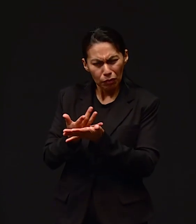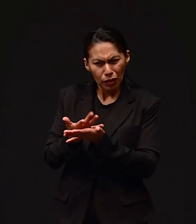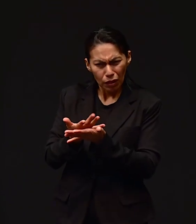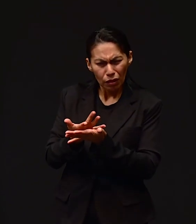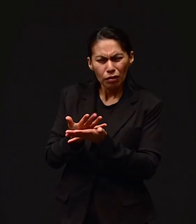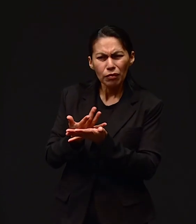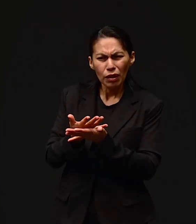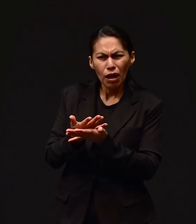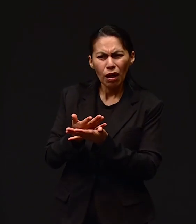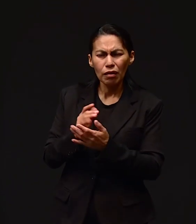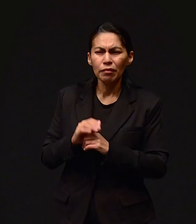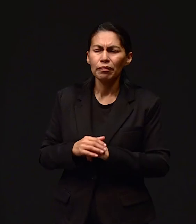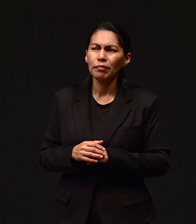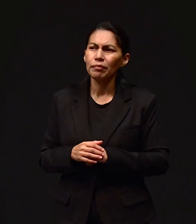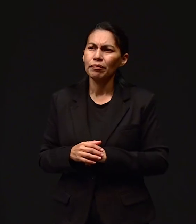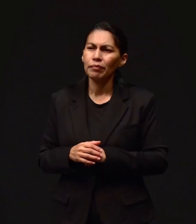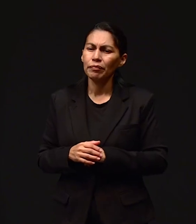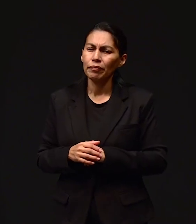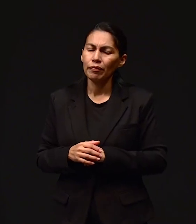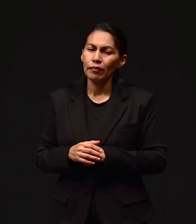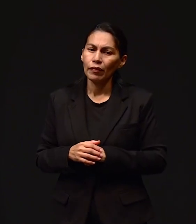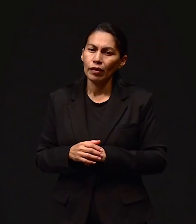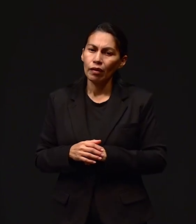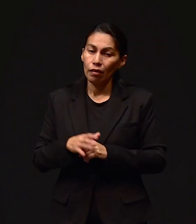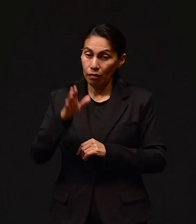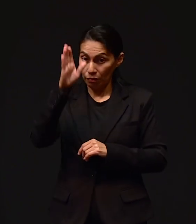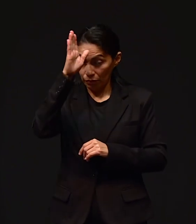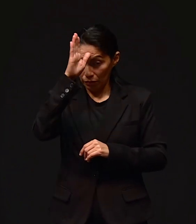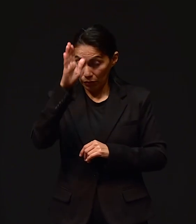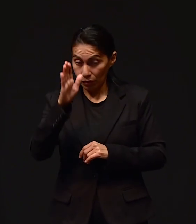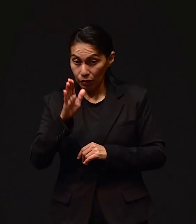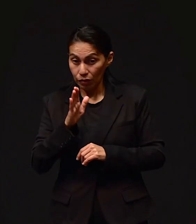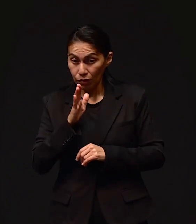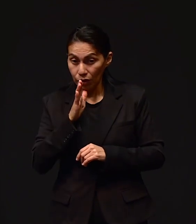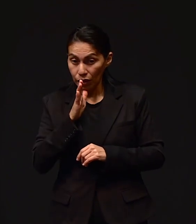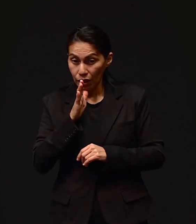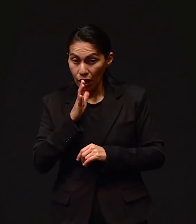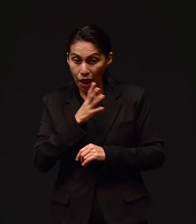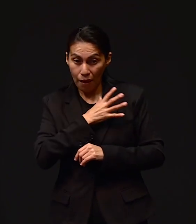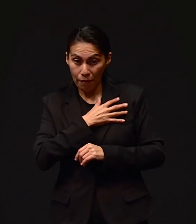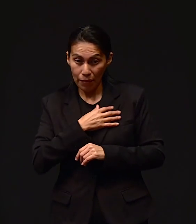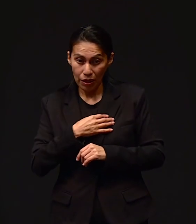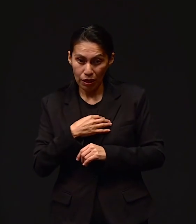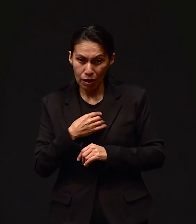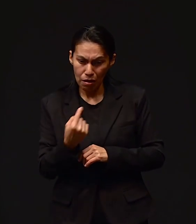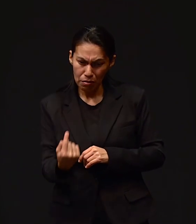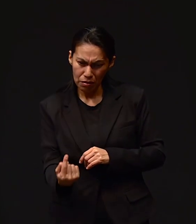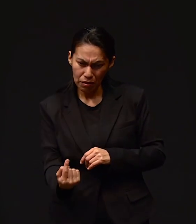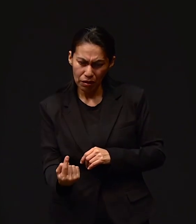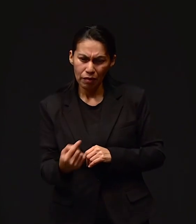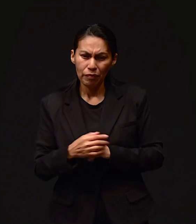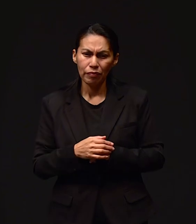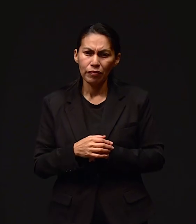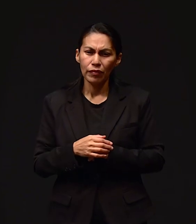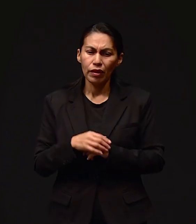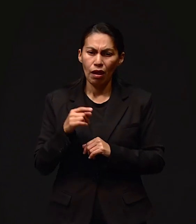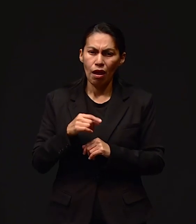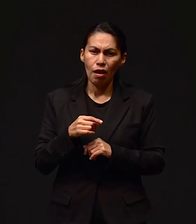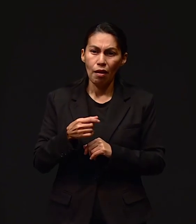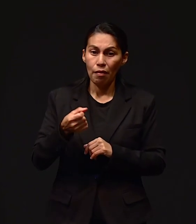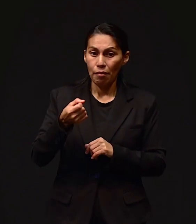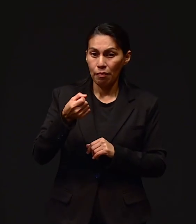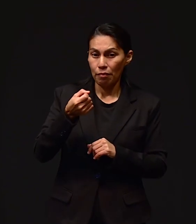dije, vamos a esperar más tiempo. Le dije, entonces a mediodía llegó mi hija, la más pequeña, la más chica, estaba estudiando